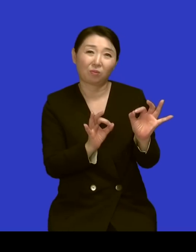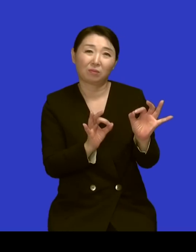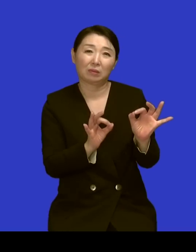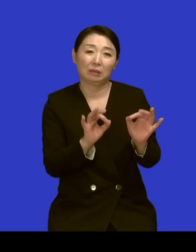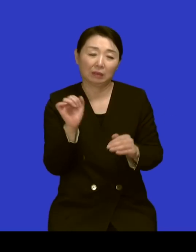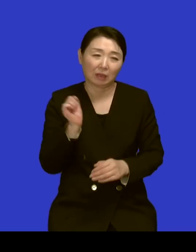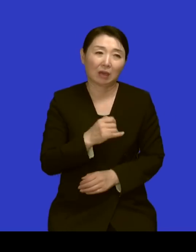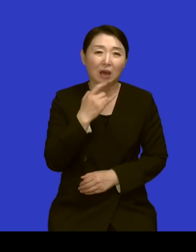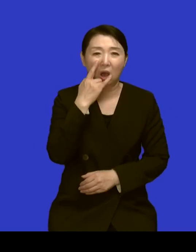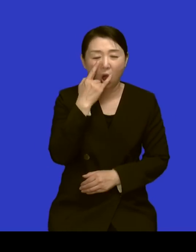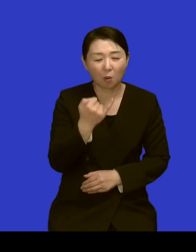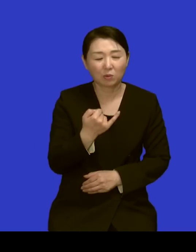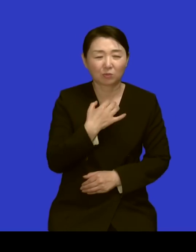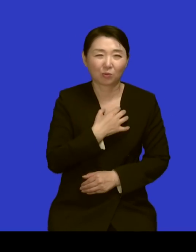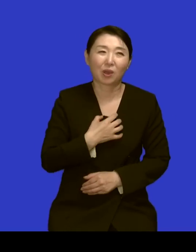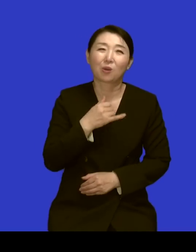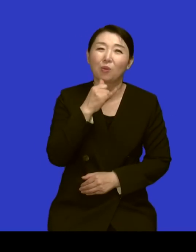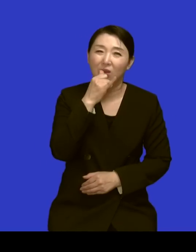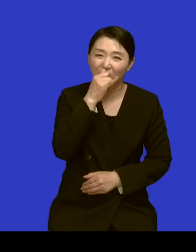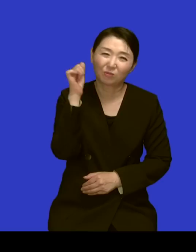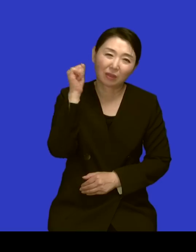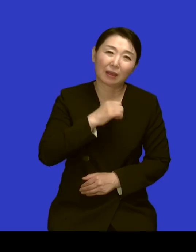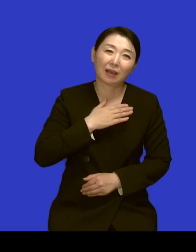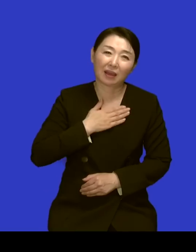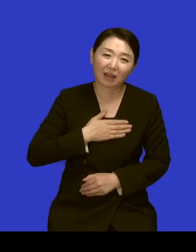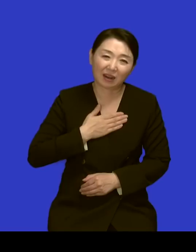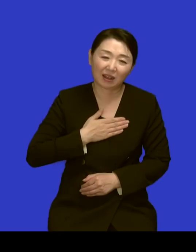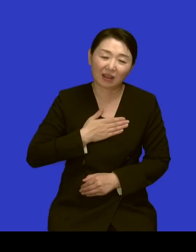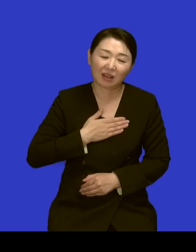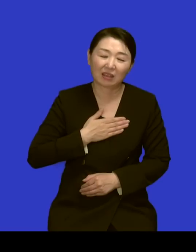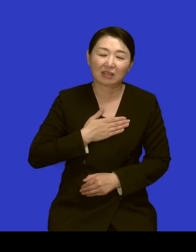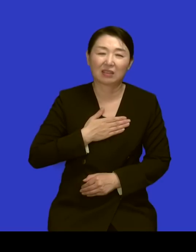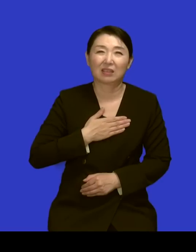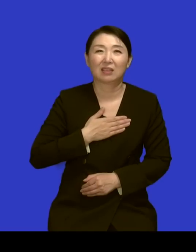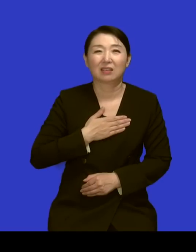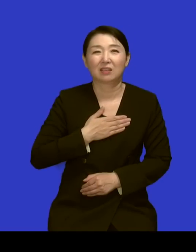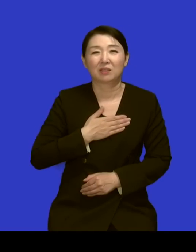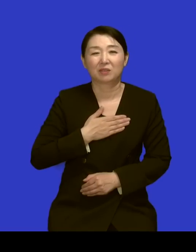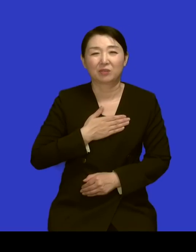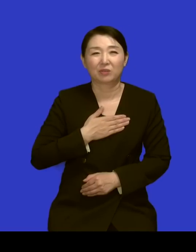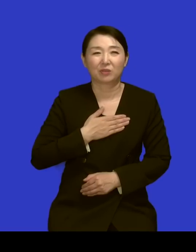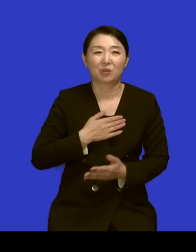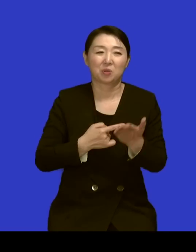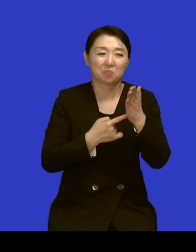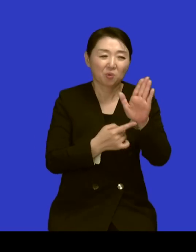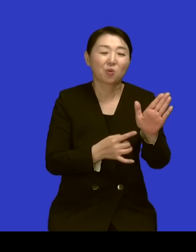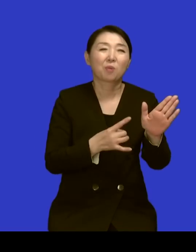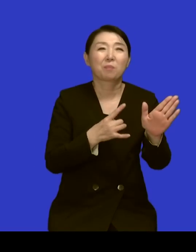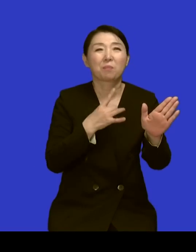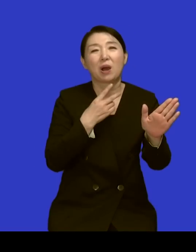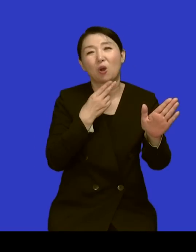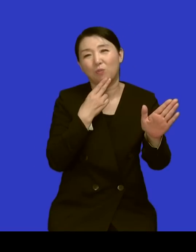어머님들 저렇게 괴로우시구나 우리 때문에 네 그래서 참 잘해야 되겠다 이런